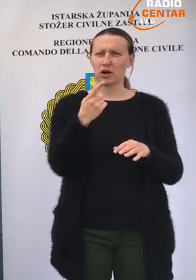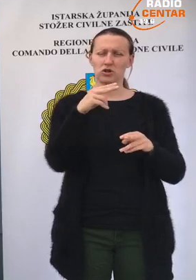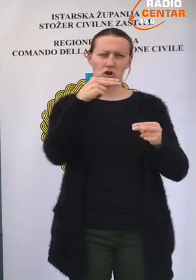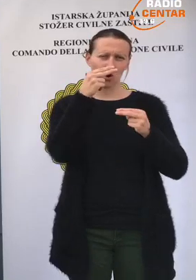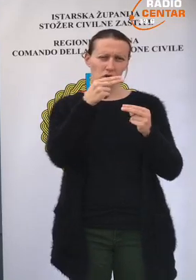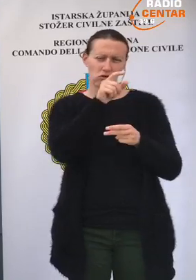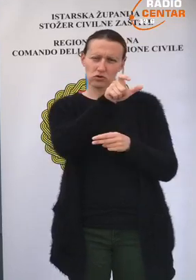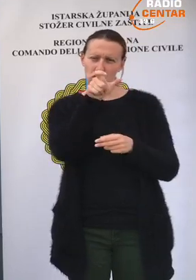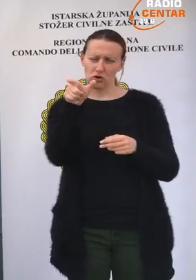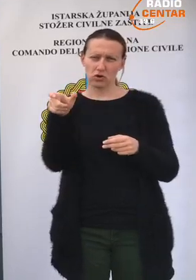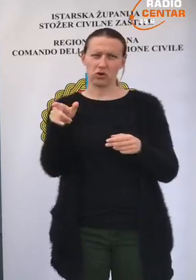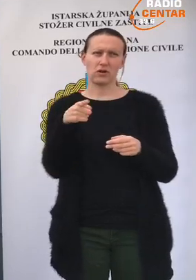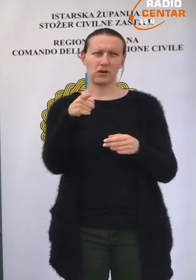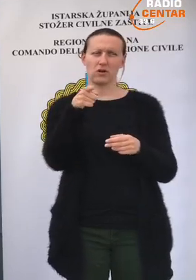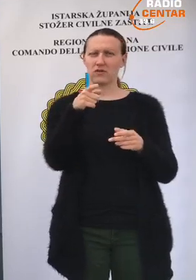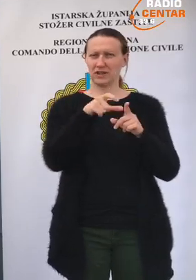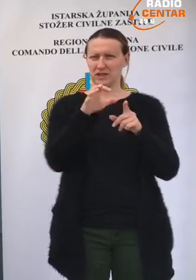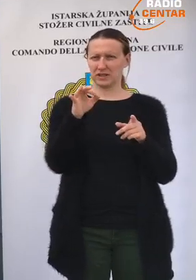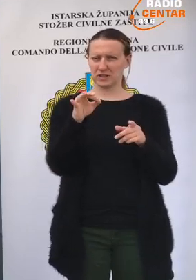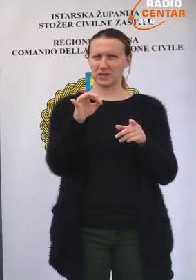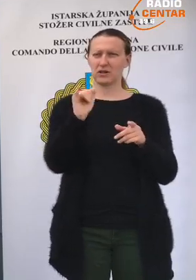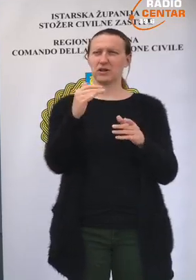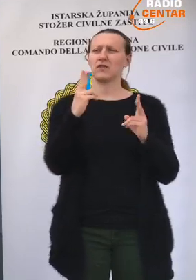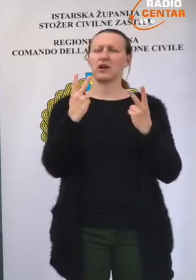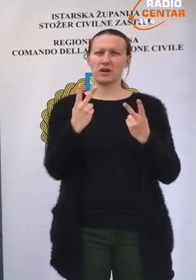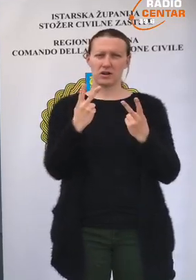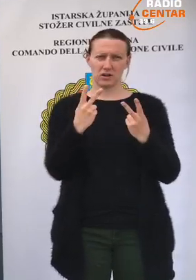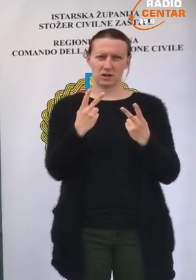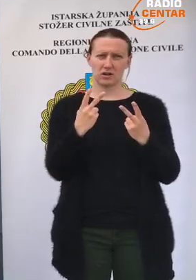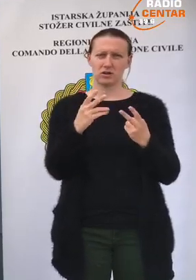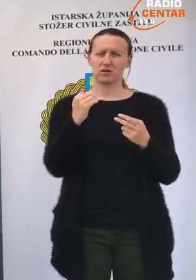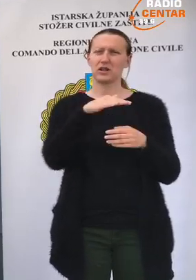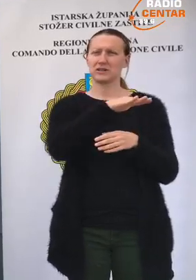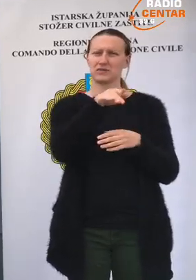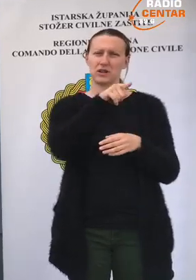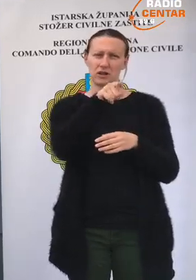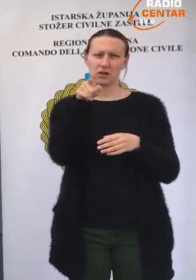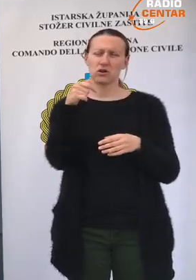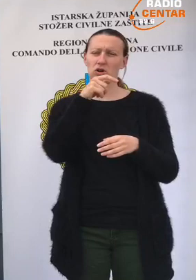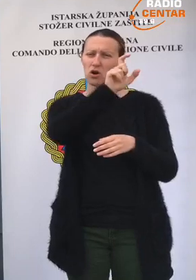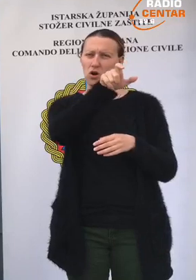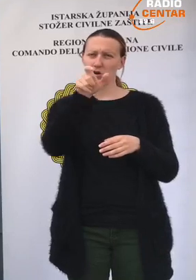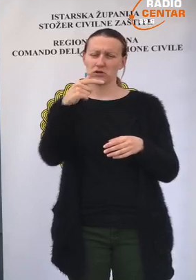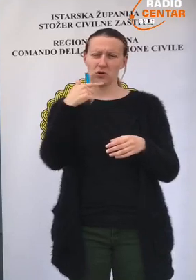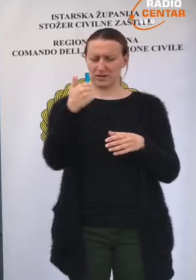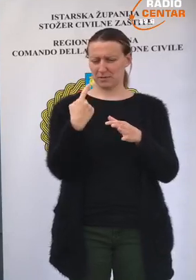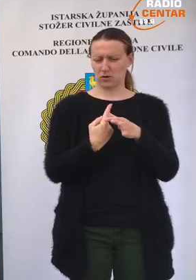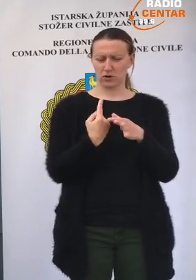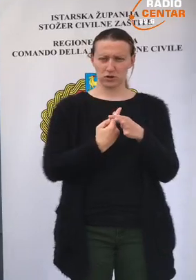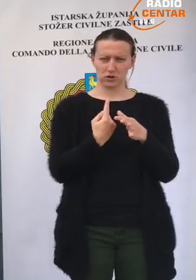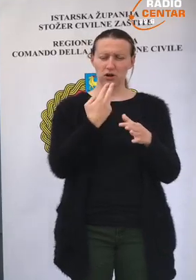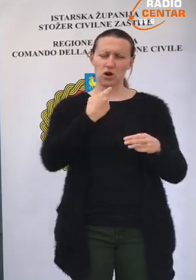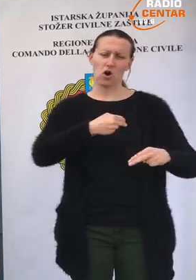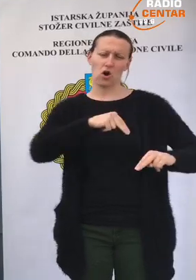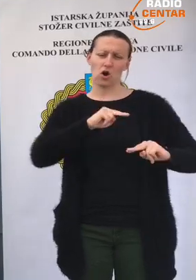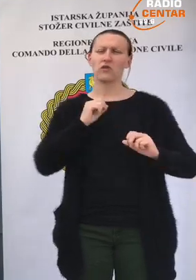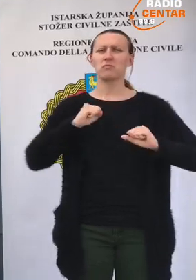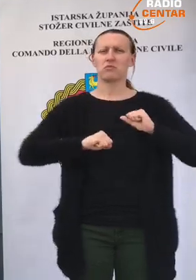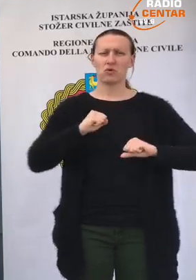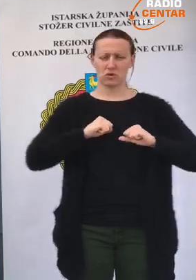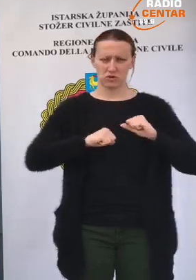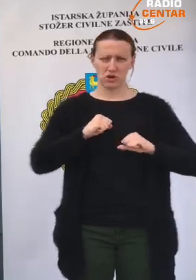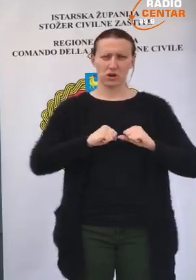kažem, kontrolirani. Jasno u ovom dijelu je bitno da kod svega toga i osobe koje su u samoizolaciji su odgovorni,